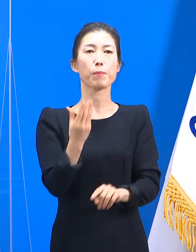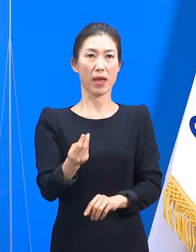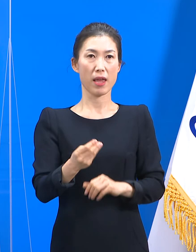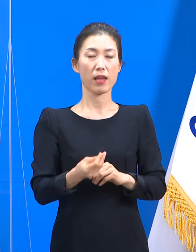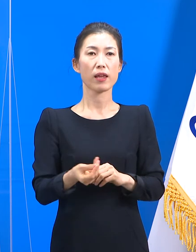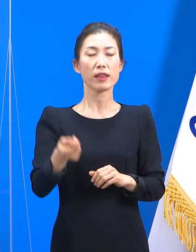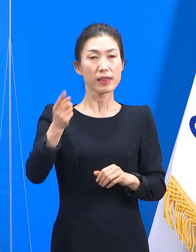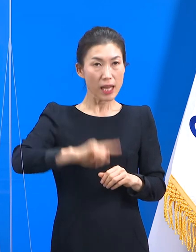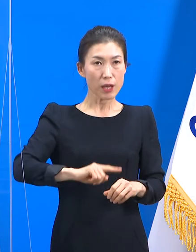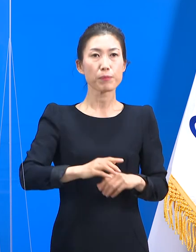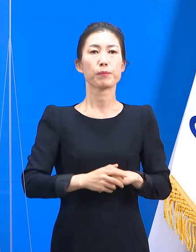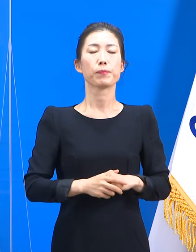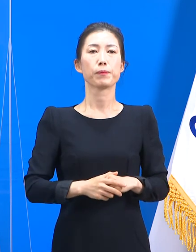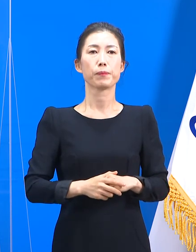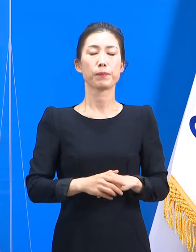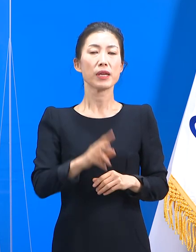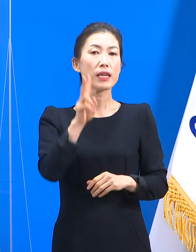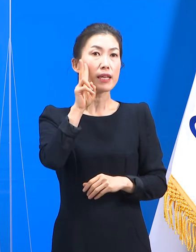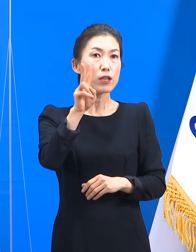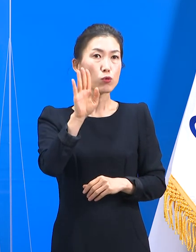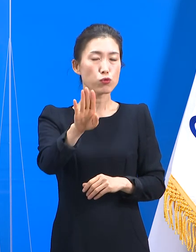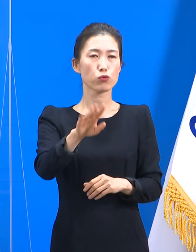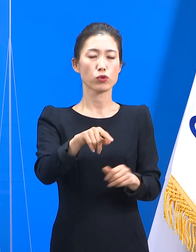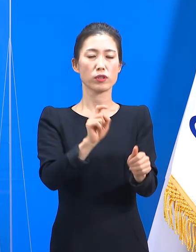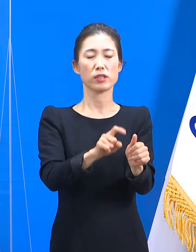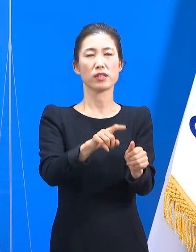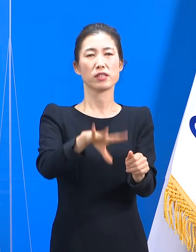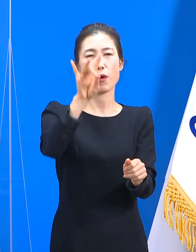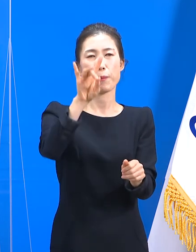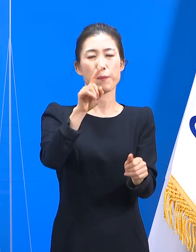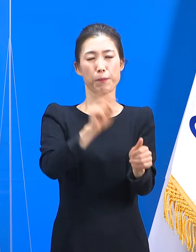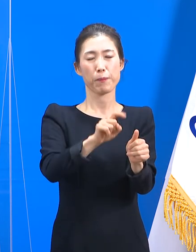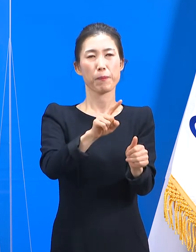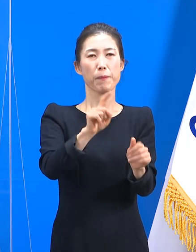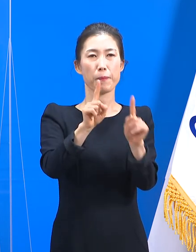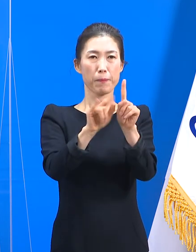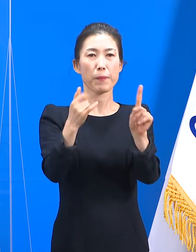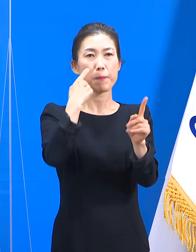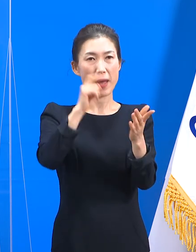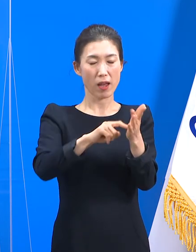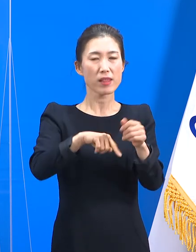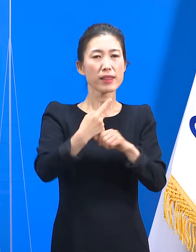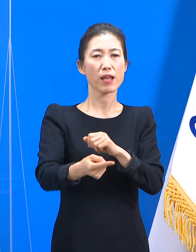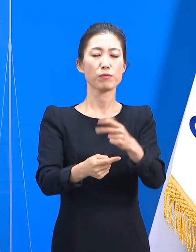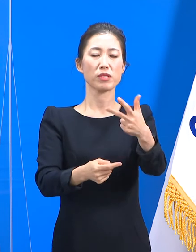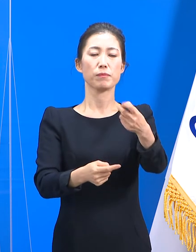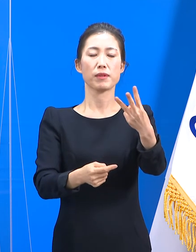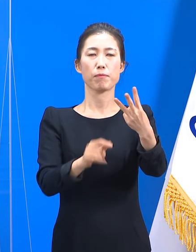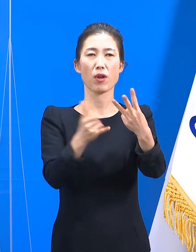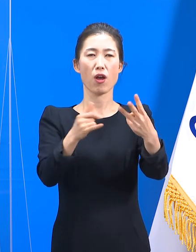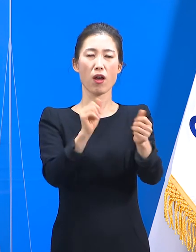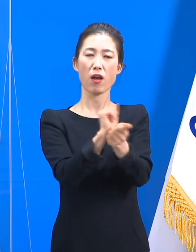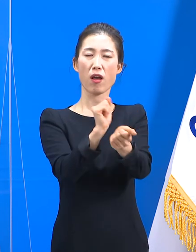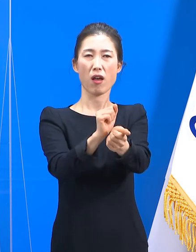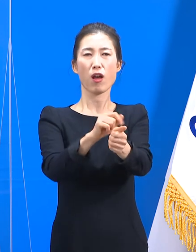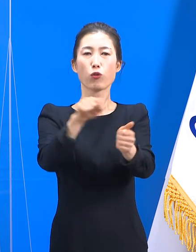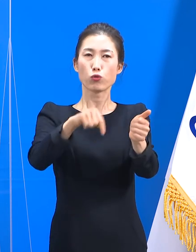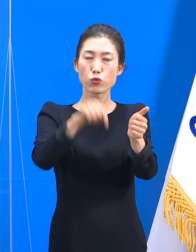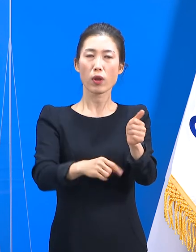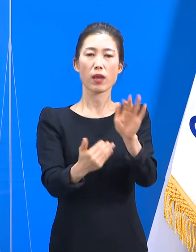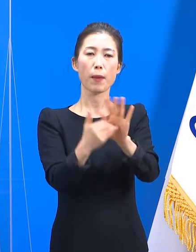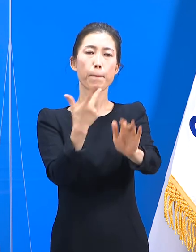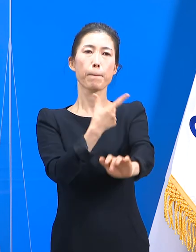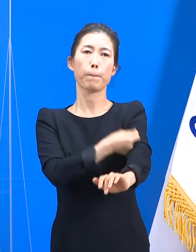그리고 이틀 뒤에 첫 확진자가 발견되었고 73명의 감염자 중에는 예방접종